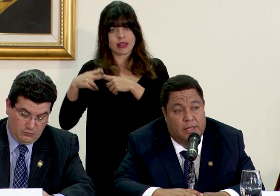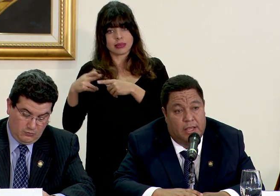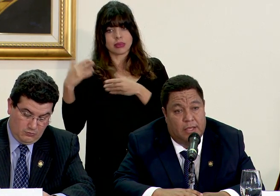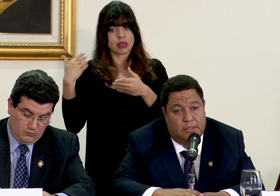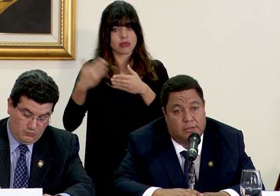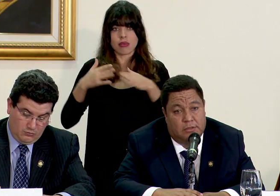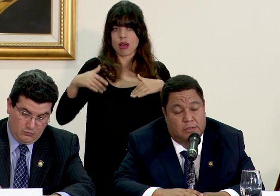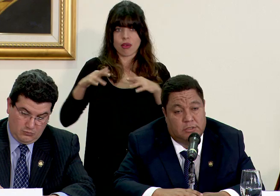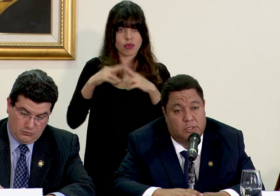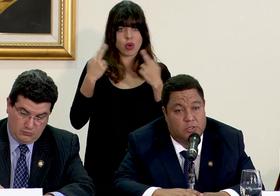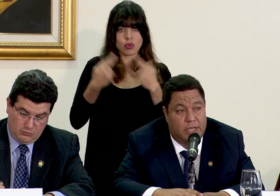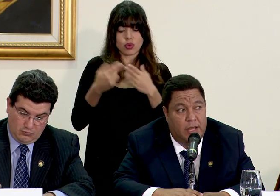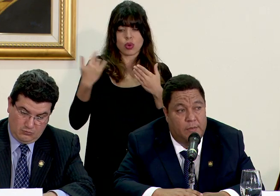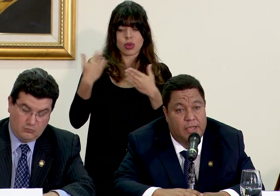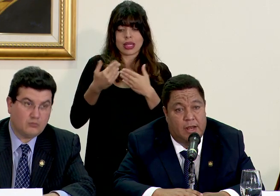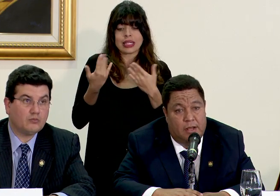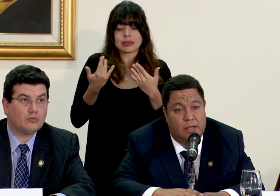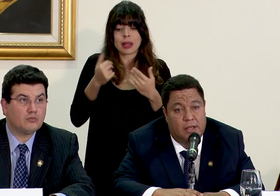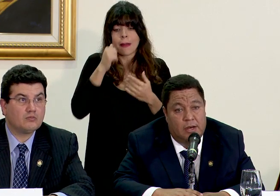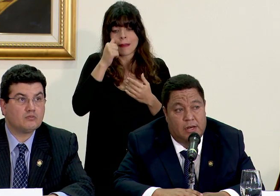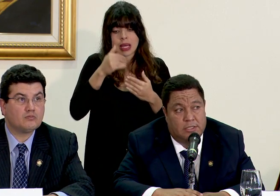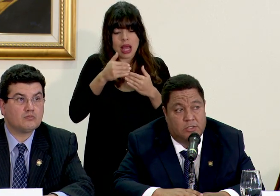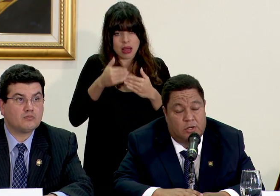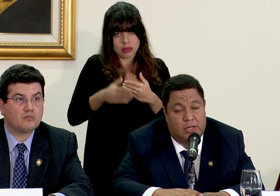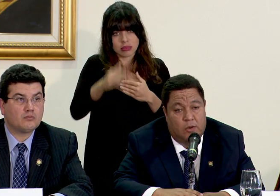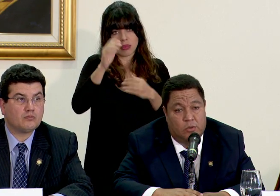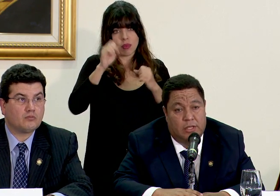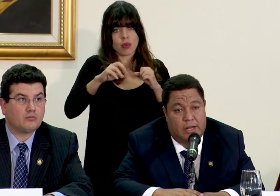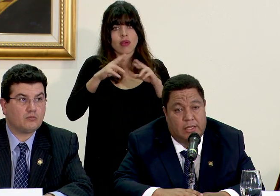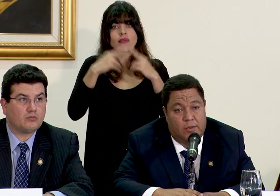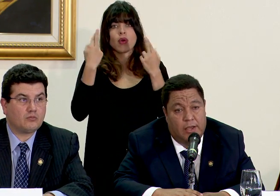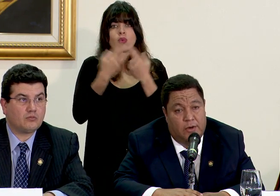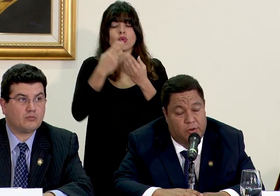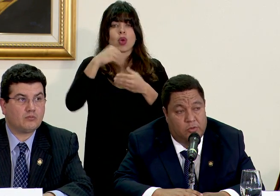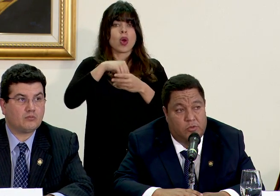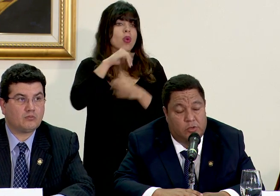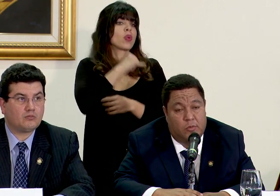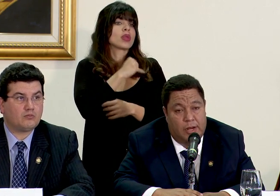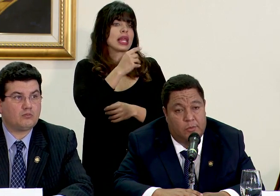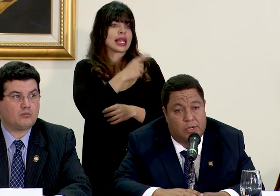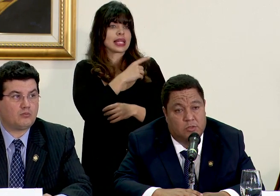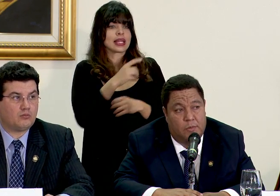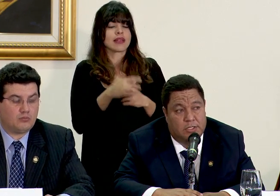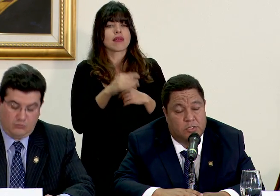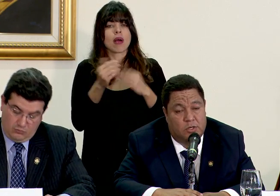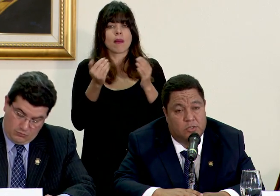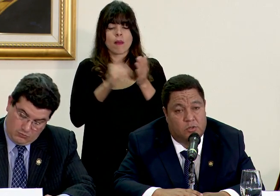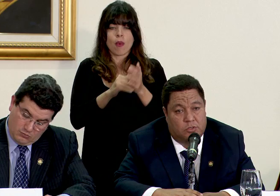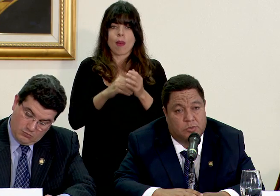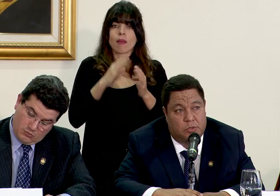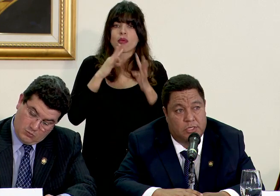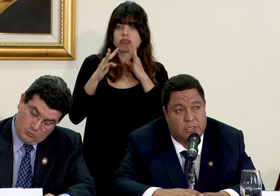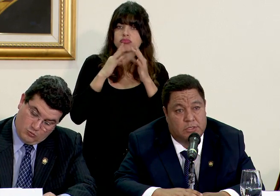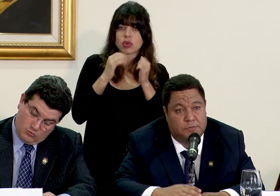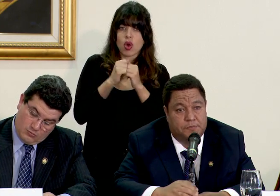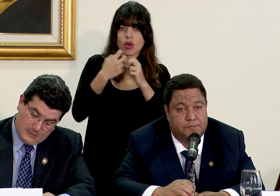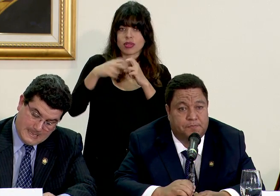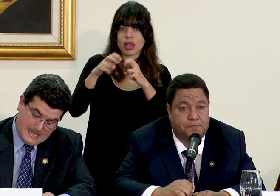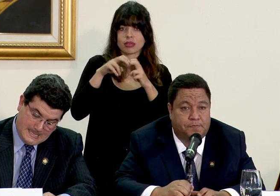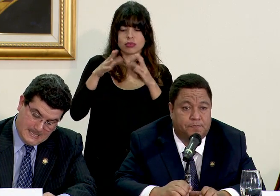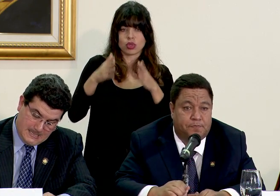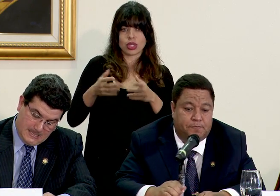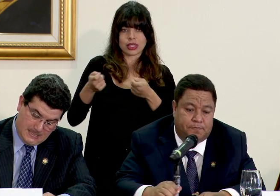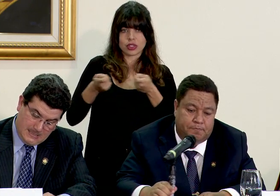a partir de si Dios quiere de mañana las sesiones de la junta directiva y ahí retomaremos las conversaciones con los transportistas